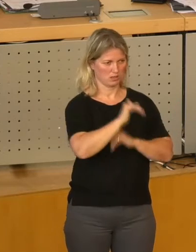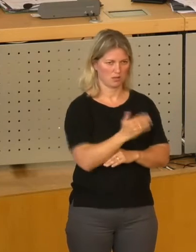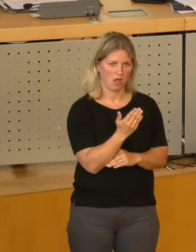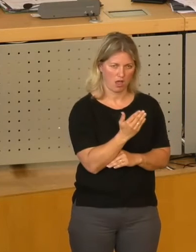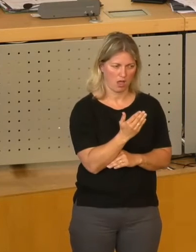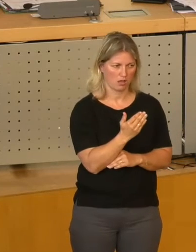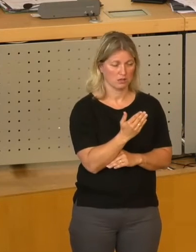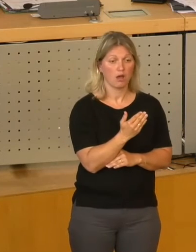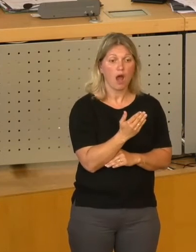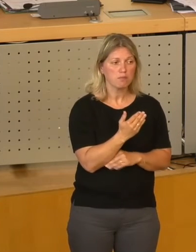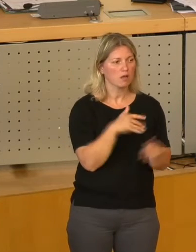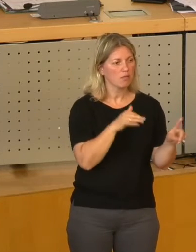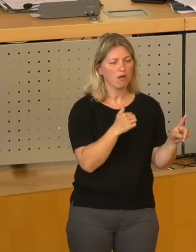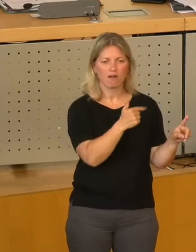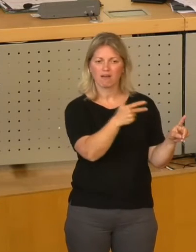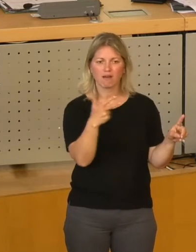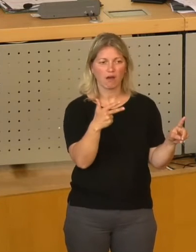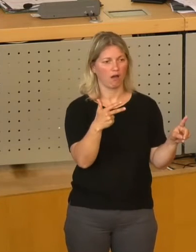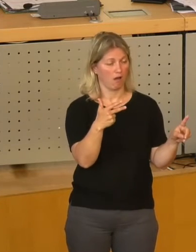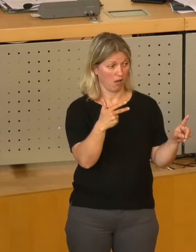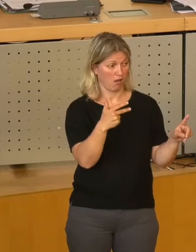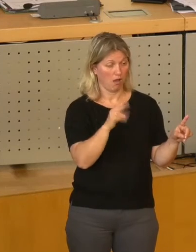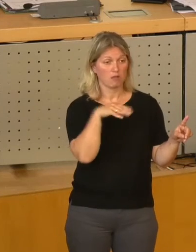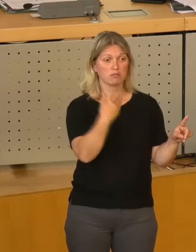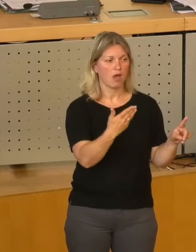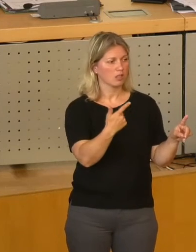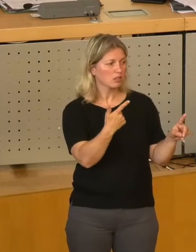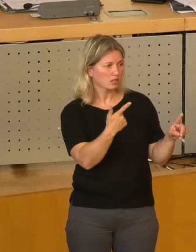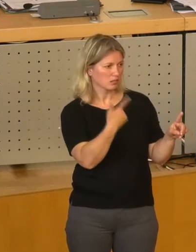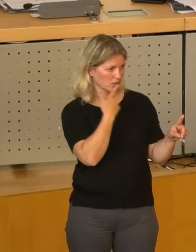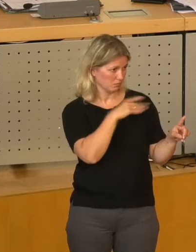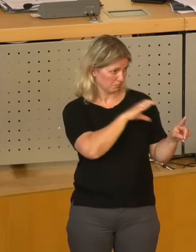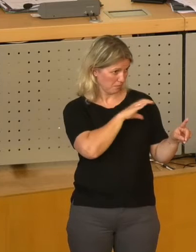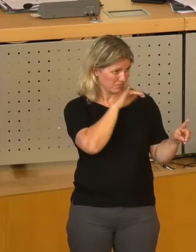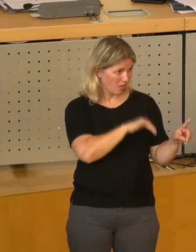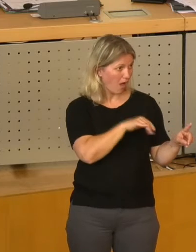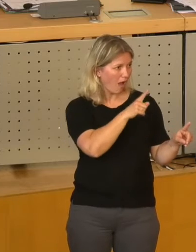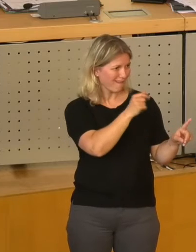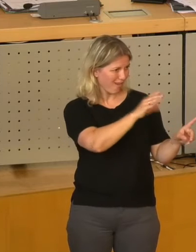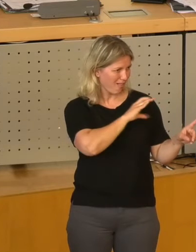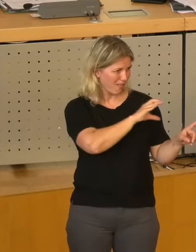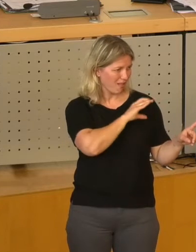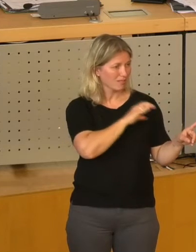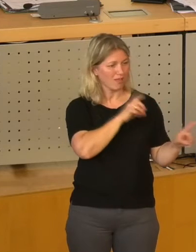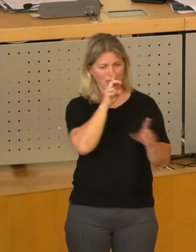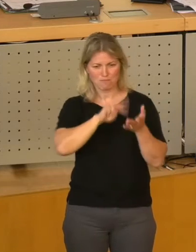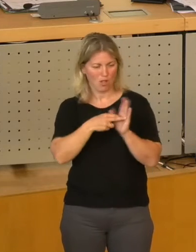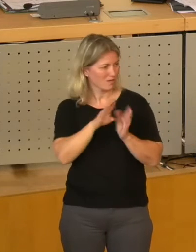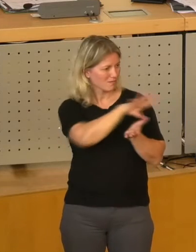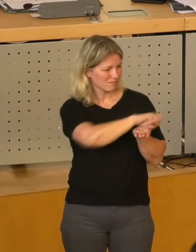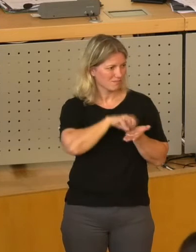sehe, die aus der Drehwag dann einen Selbstbedienungsladen der Politik machen sollen, wenn es nach Ihren Wünschen geht,